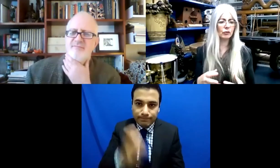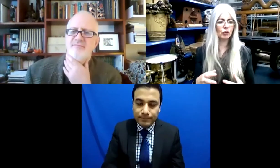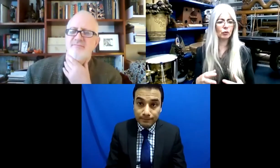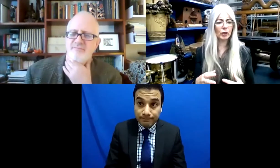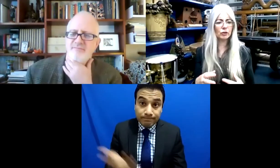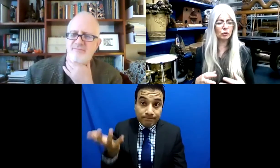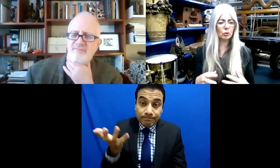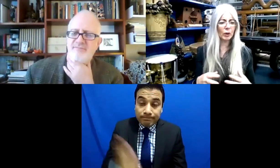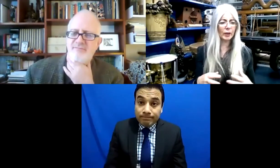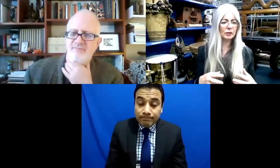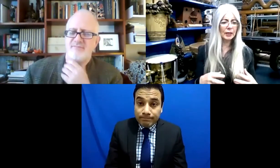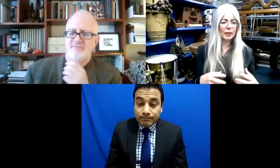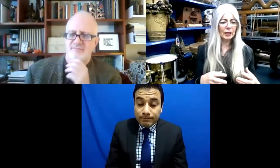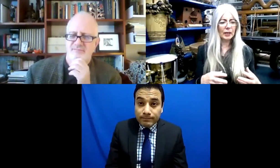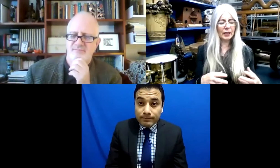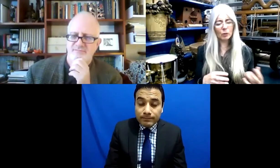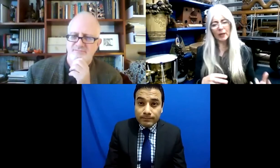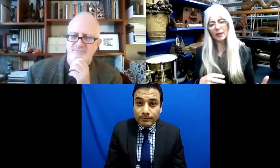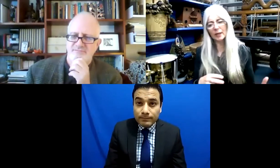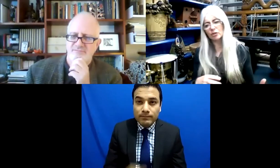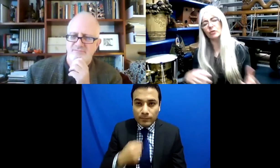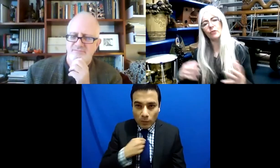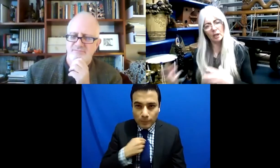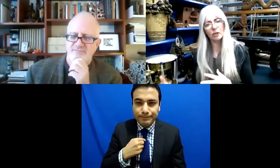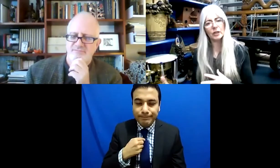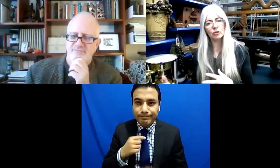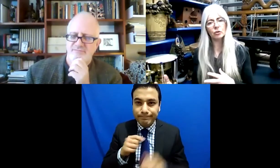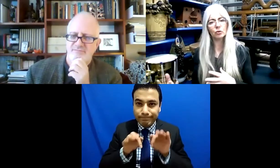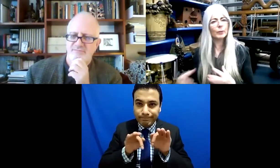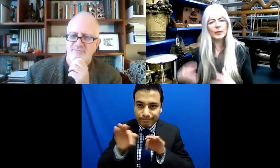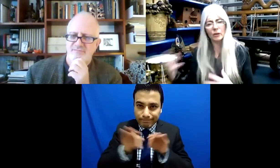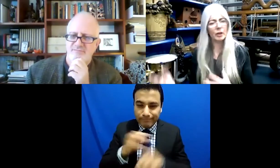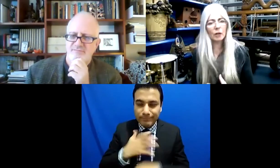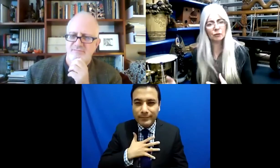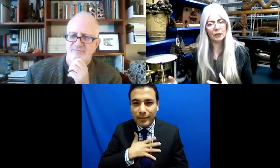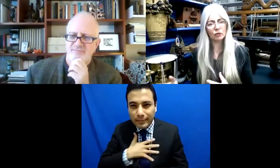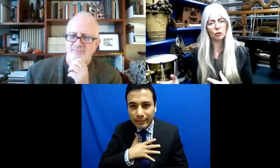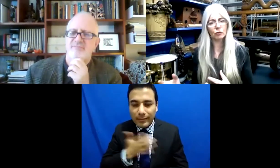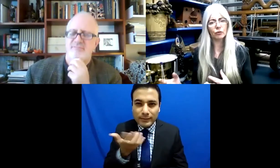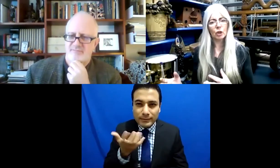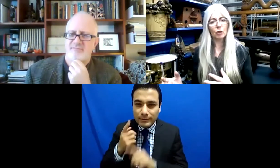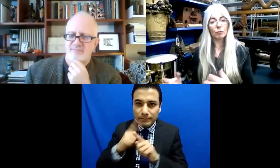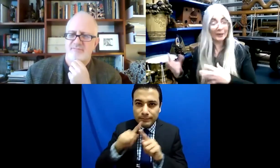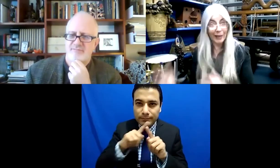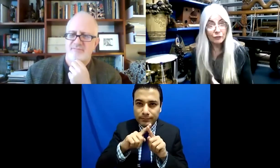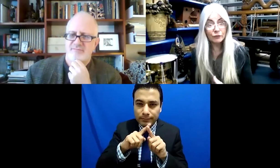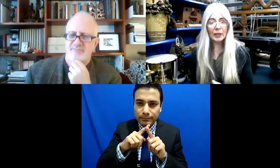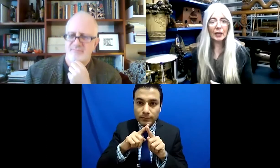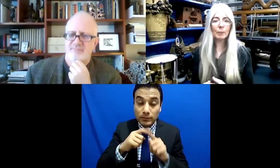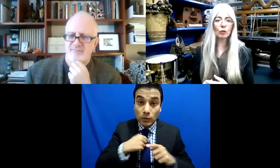mucho de lo que hago lo puedo transferir a otros